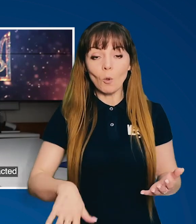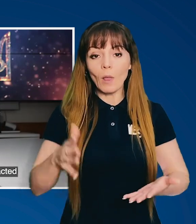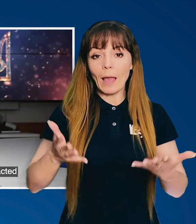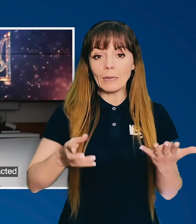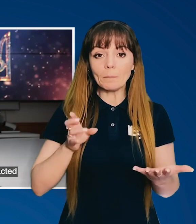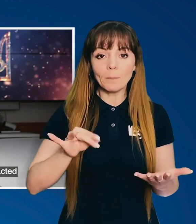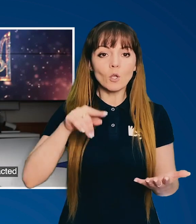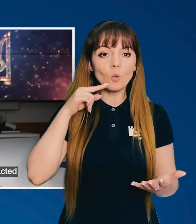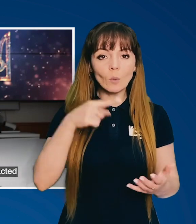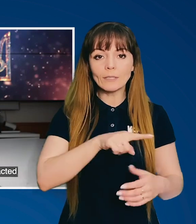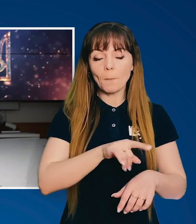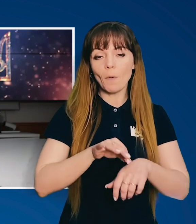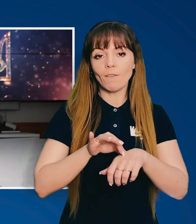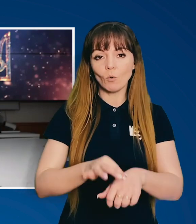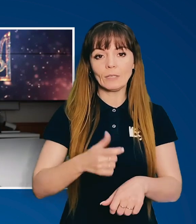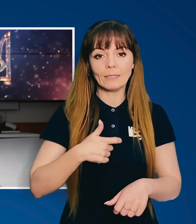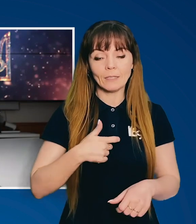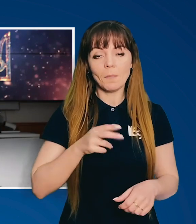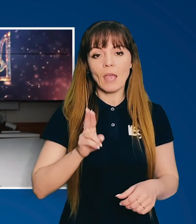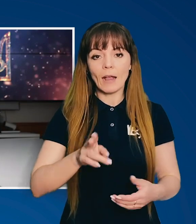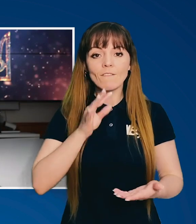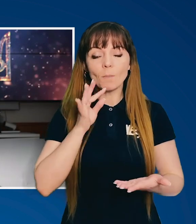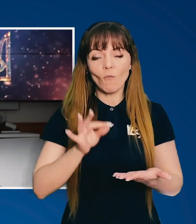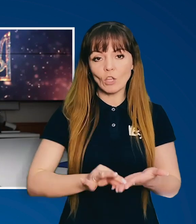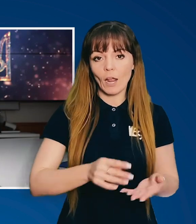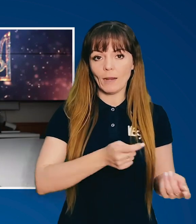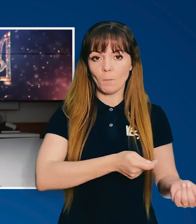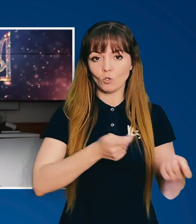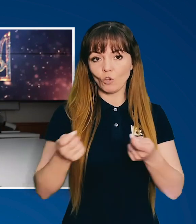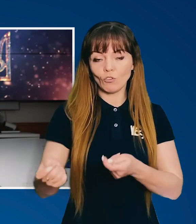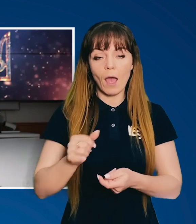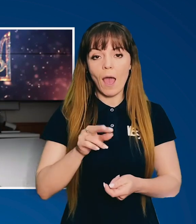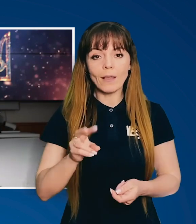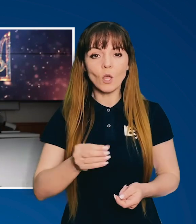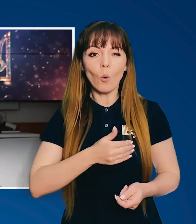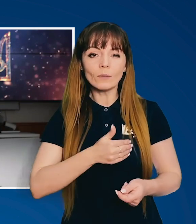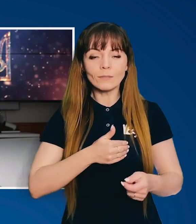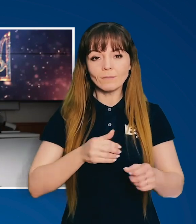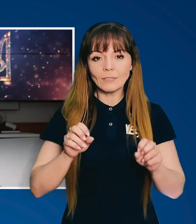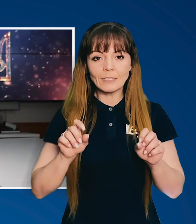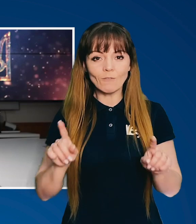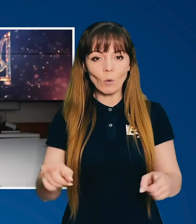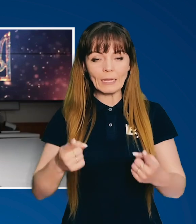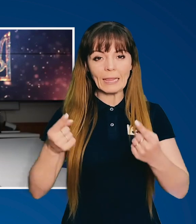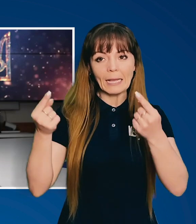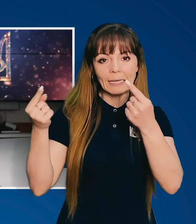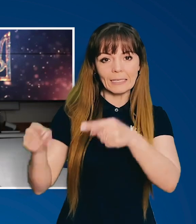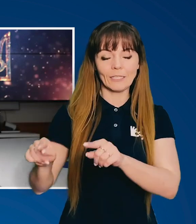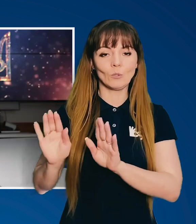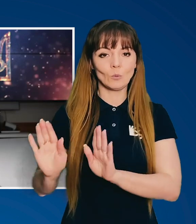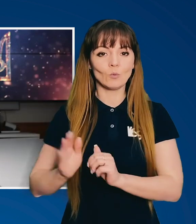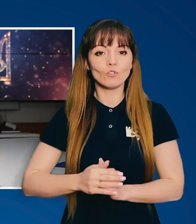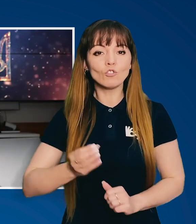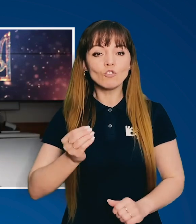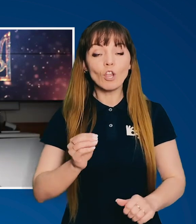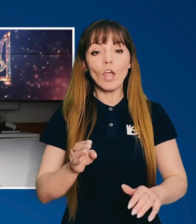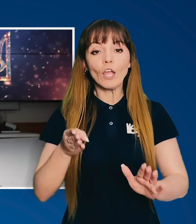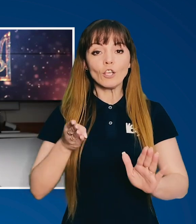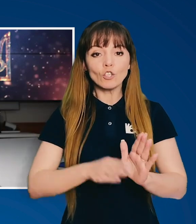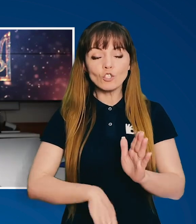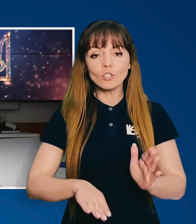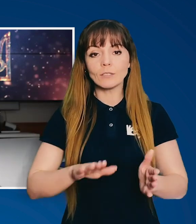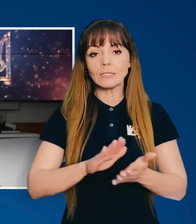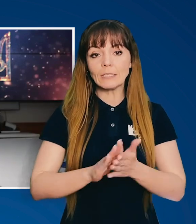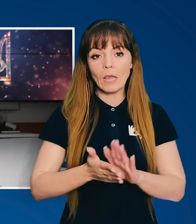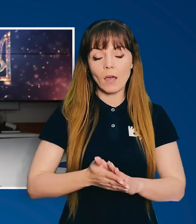було би, якби Росія поводила себе як відповідальний постачальник, а не хотіла створити кризу. Ще